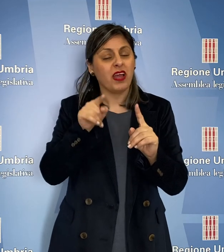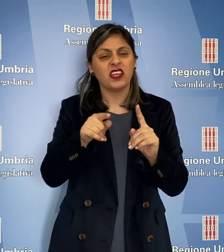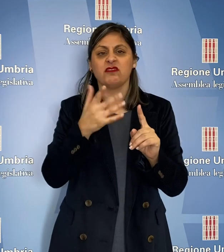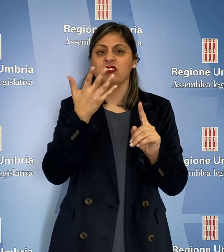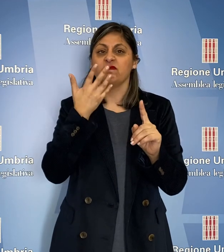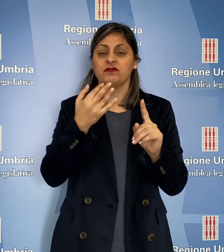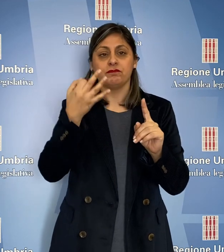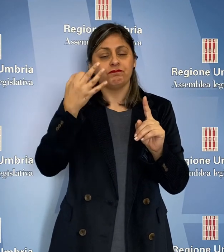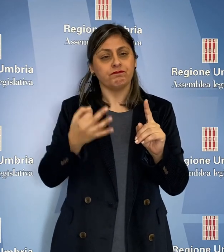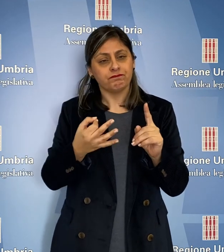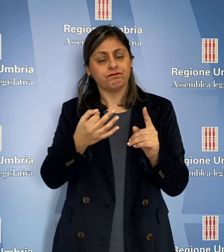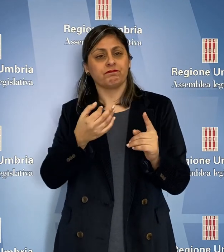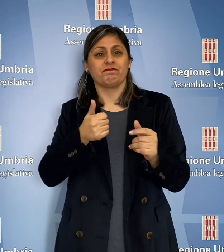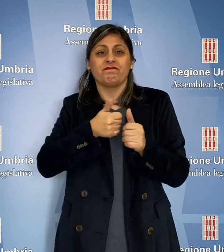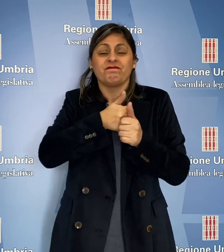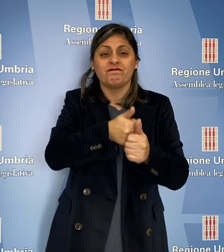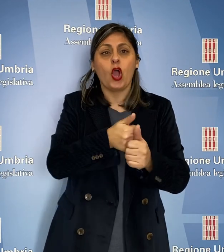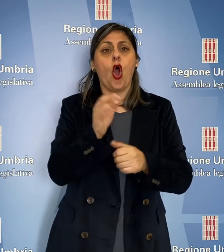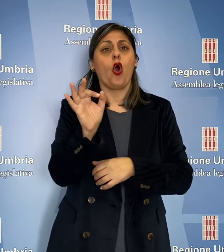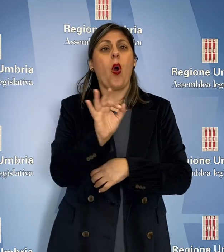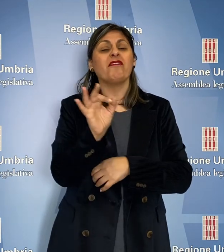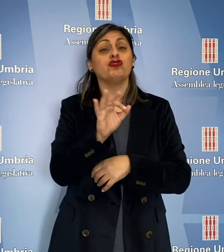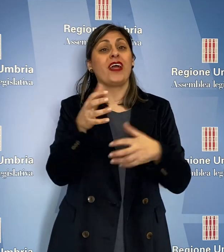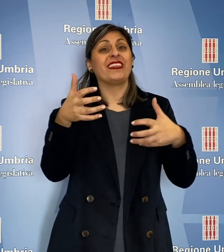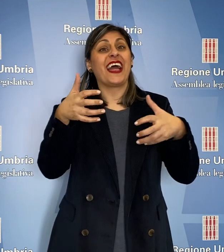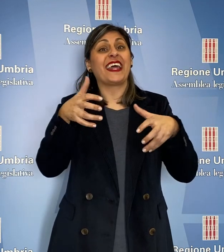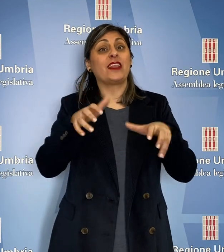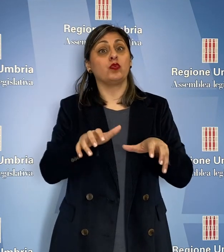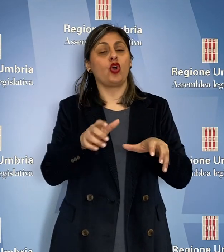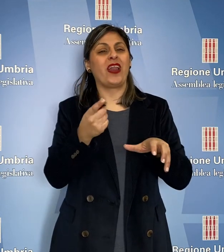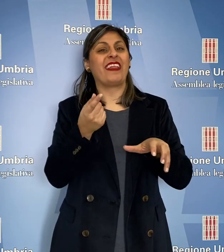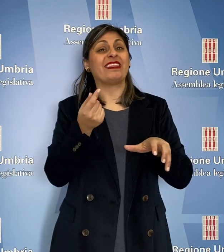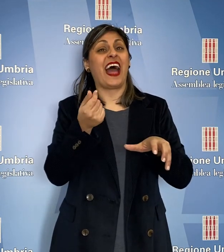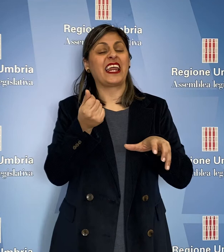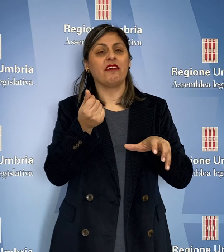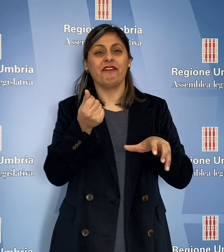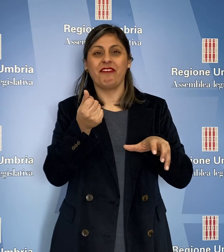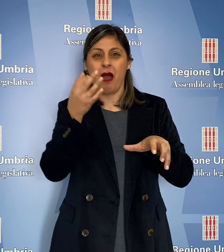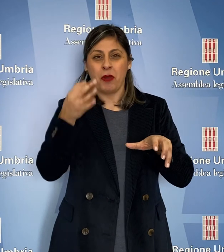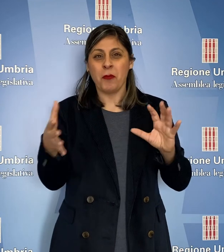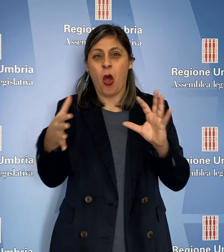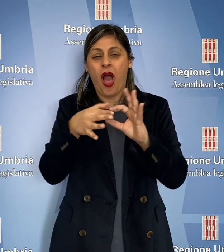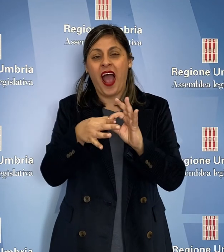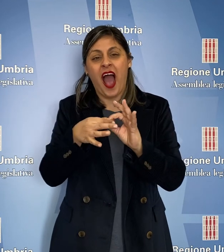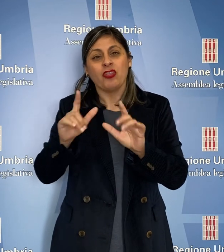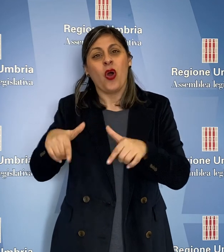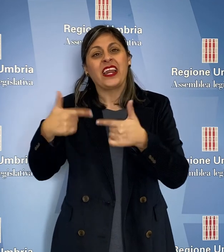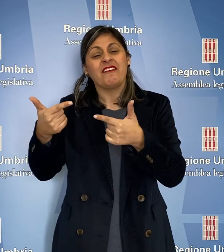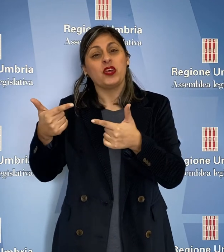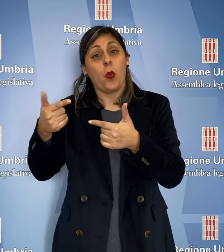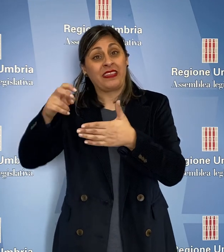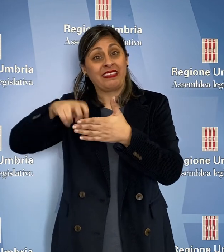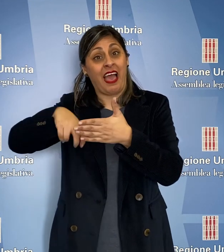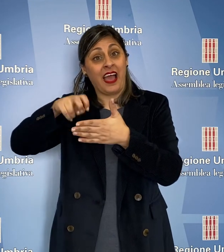raggiungimento dell'obiettivo dell'applicazione del coefficiente di riduzione della tariffa relativa alla tassa dei rifiuti,